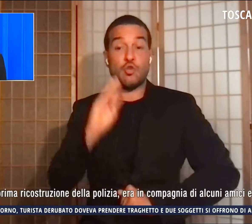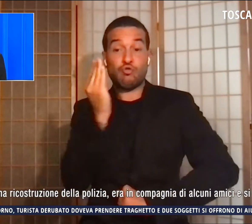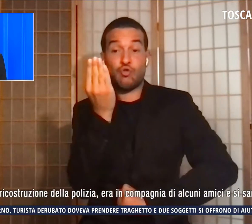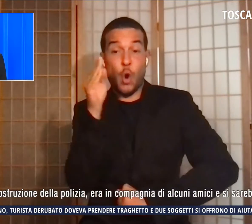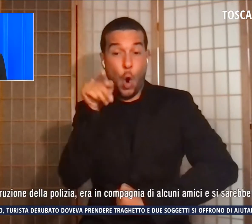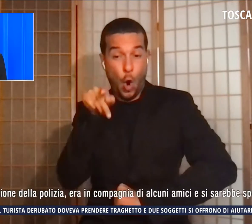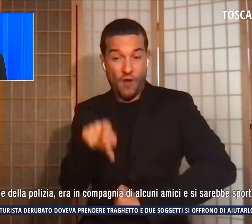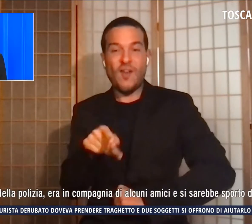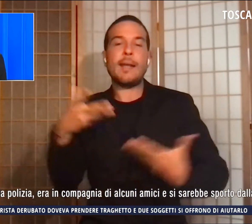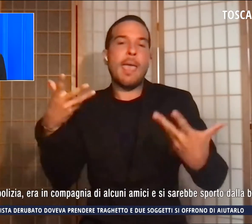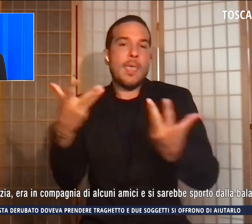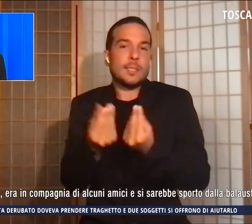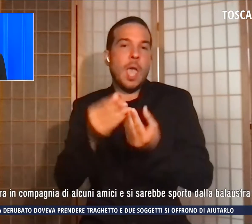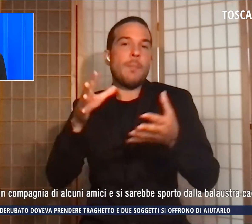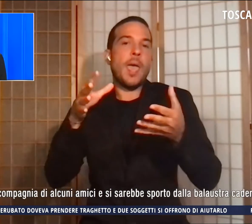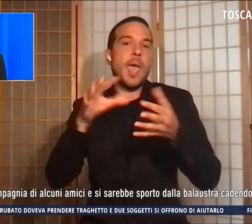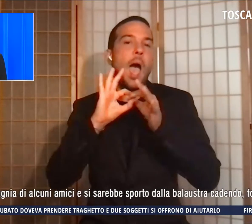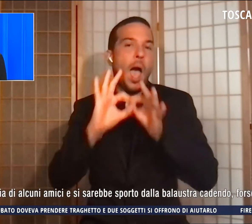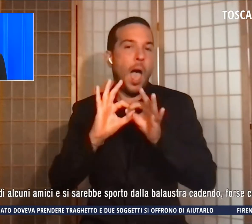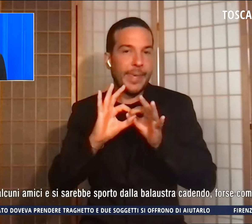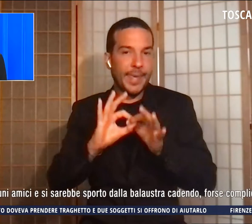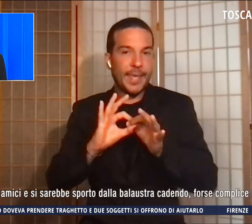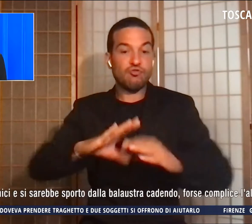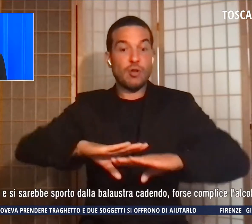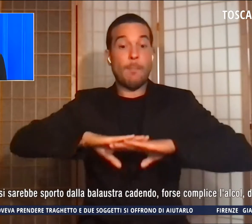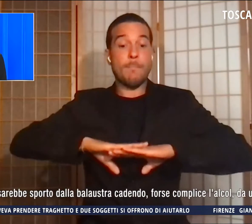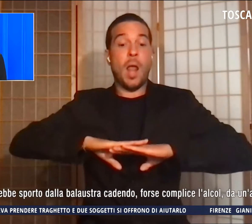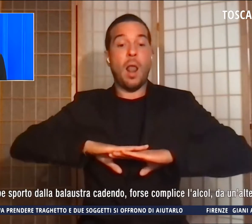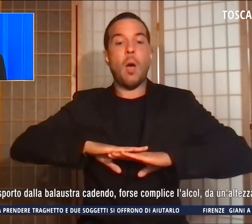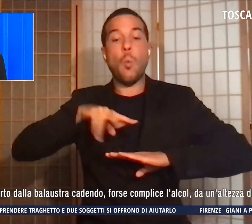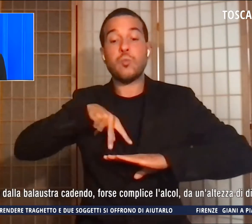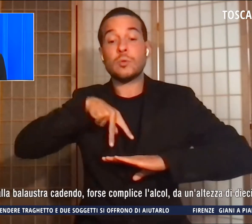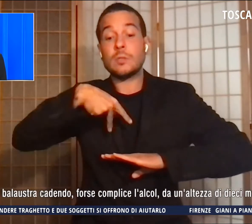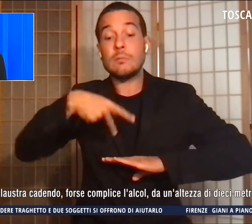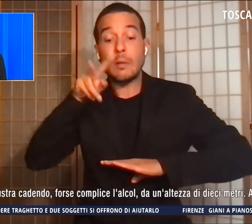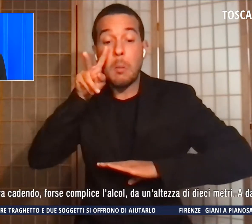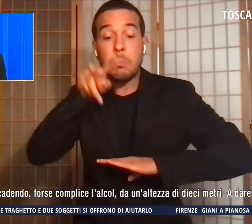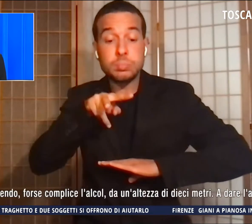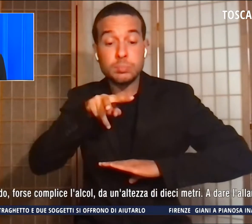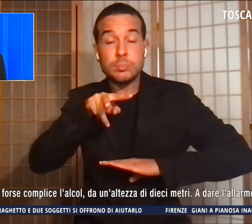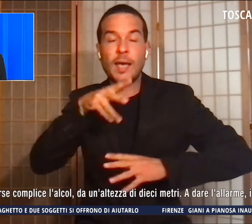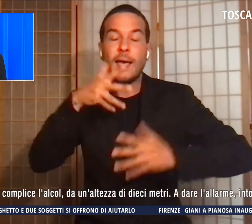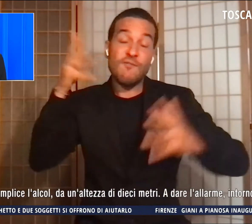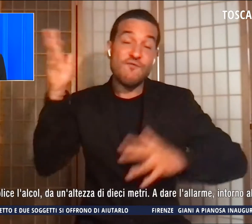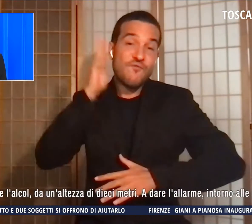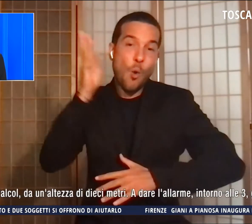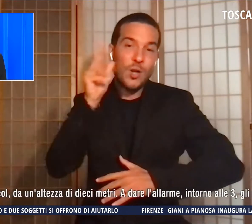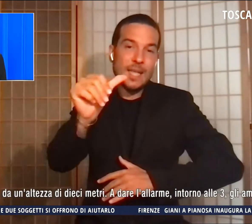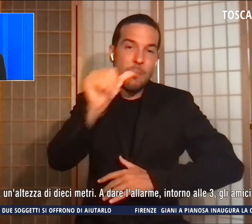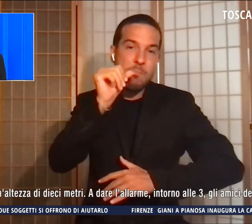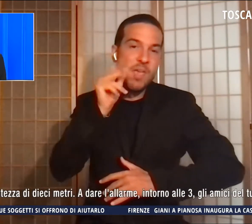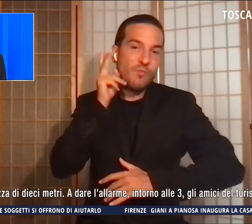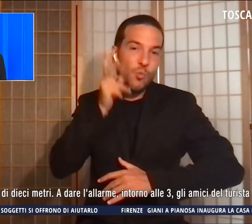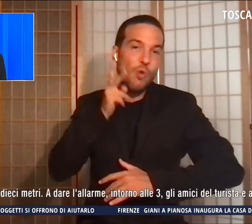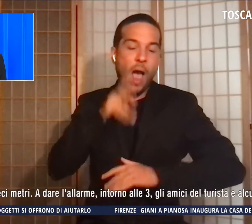e si sarebbe esporto dalla balaustra cadendo, forse complice l'alcol, da un'altezza di 10 metri a